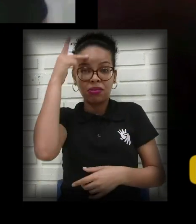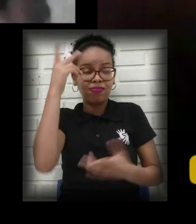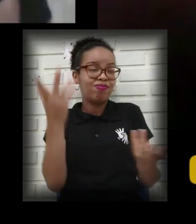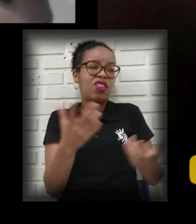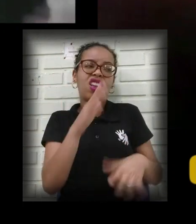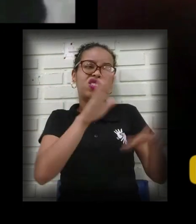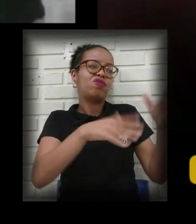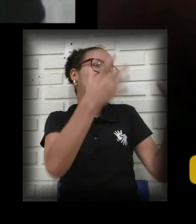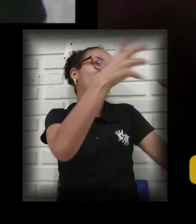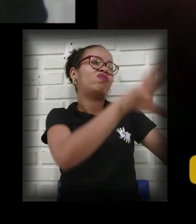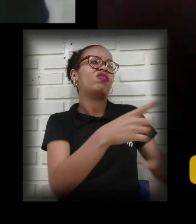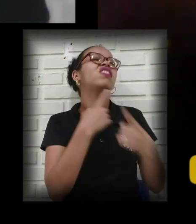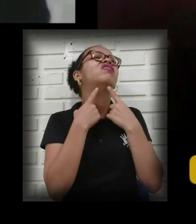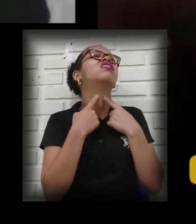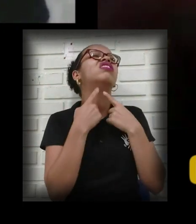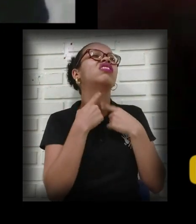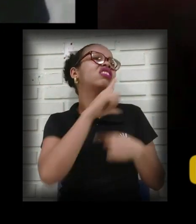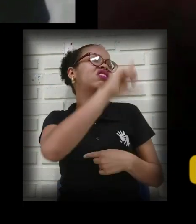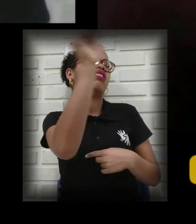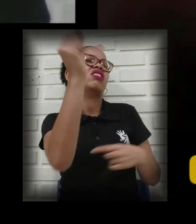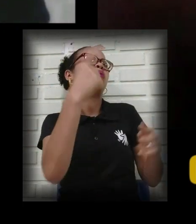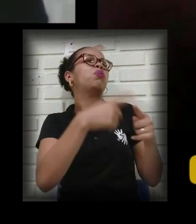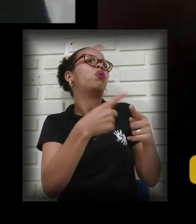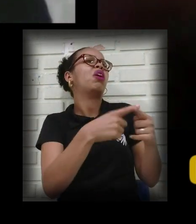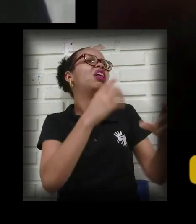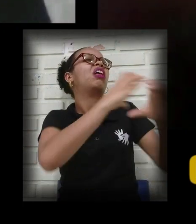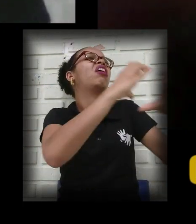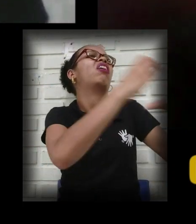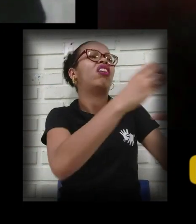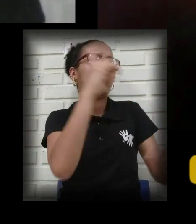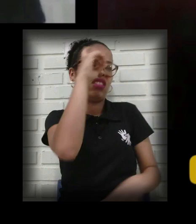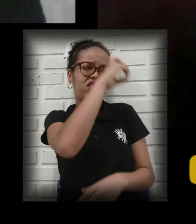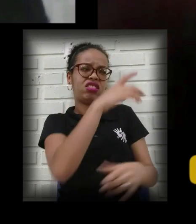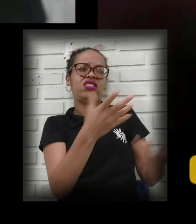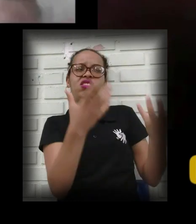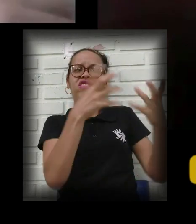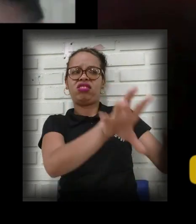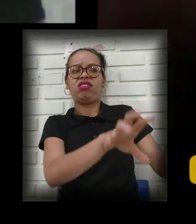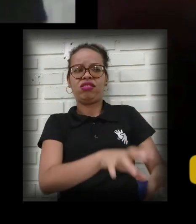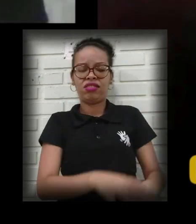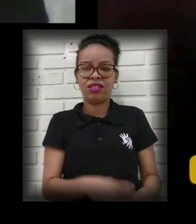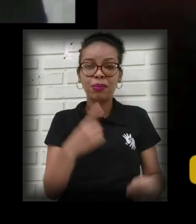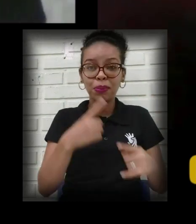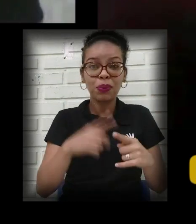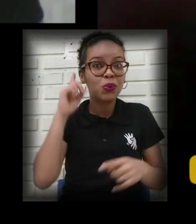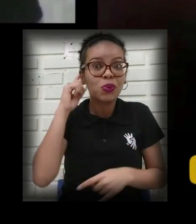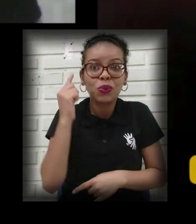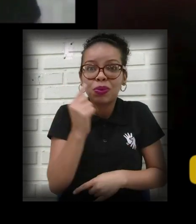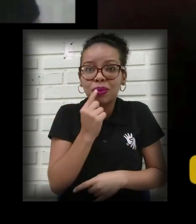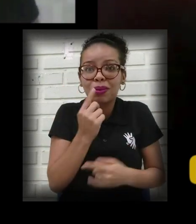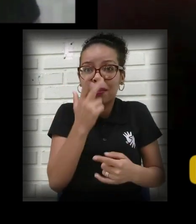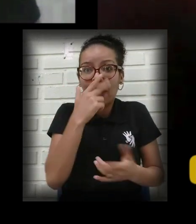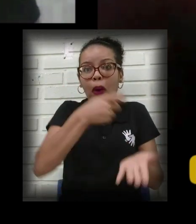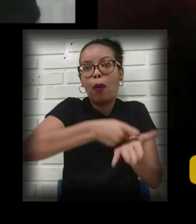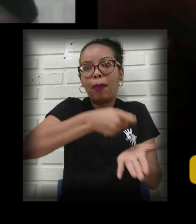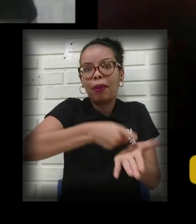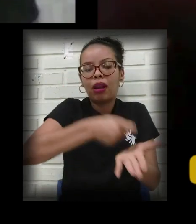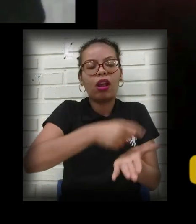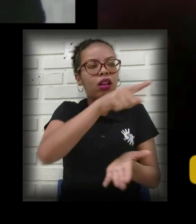eles não têm vontade de ir para um lugar que ninguém vai se comunicar com ele, ele precisa, o surdo praticamente ele é obrigado a escrever língua